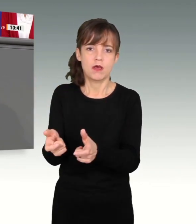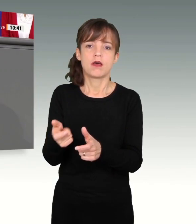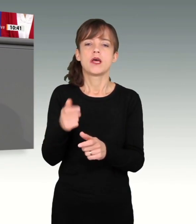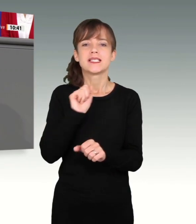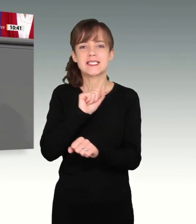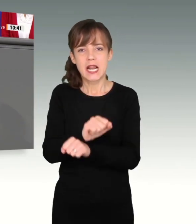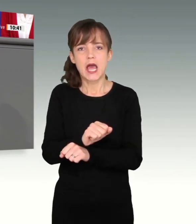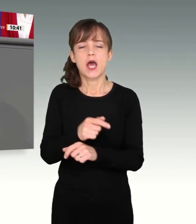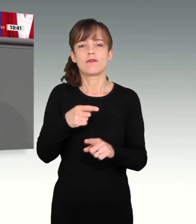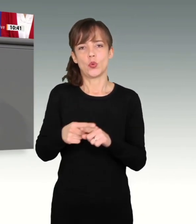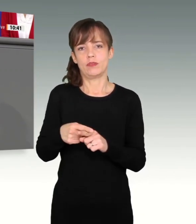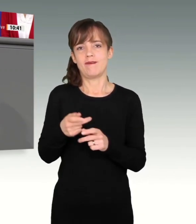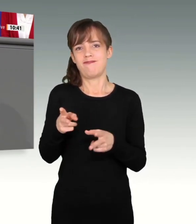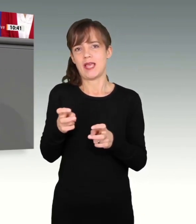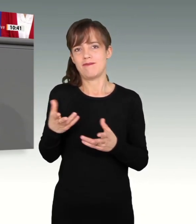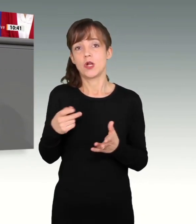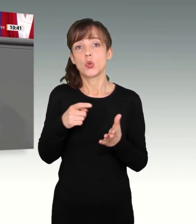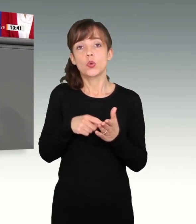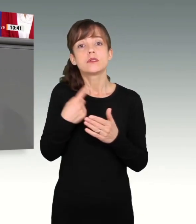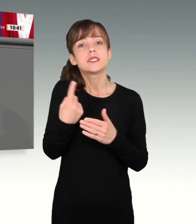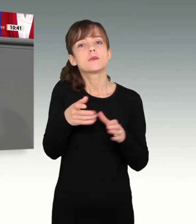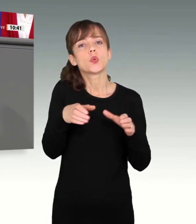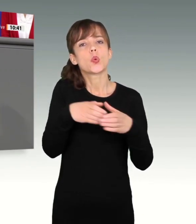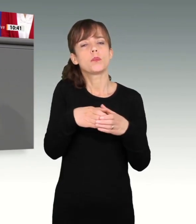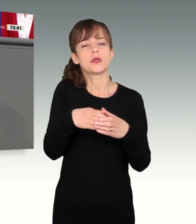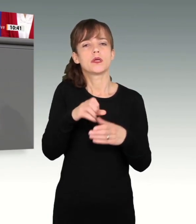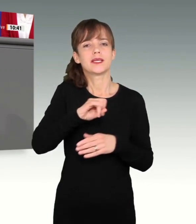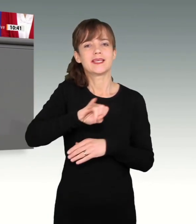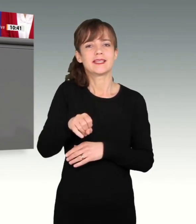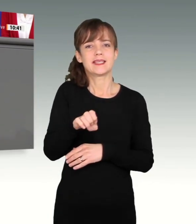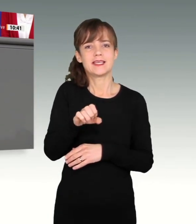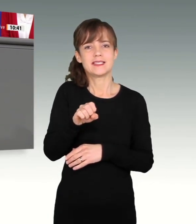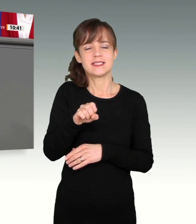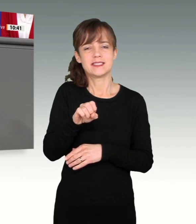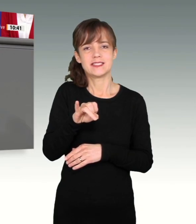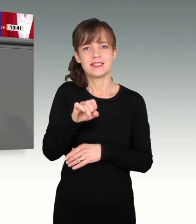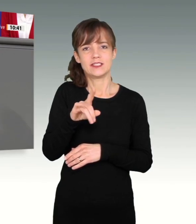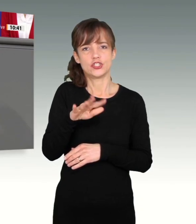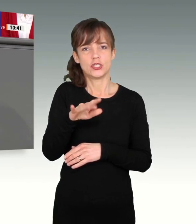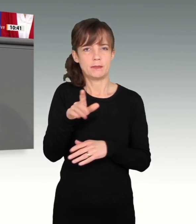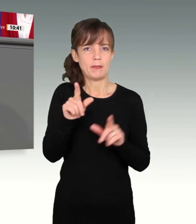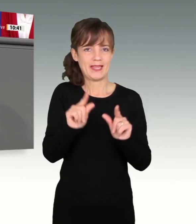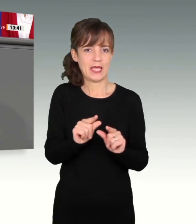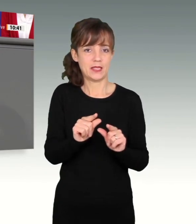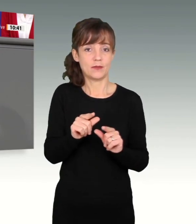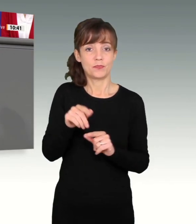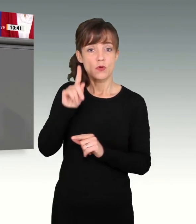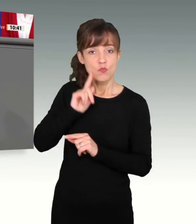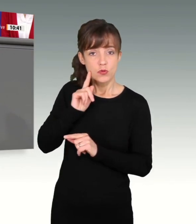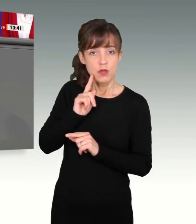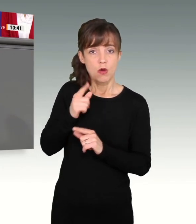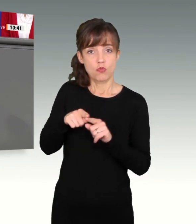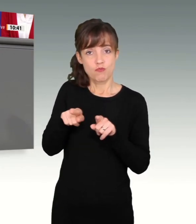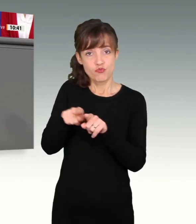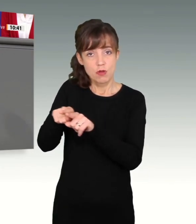der jesidischen Minderheit angehört. Für ihre Mutter und ihre Brüder kam jede Rettung zu